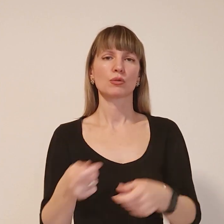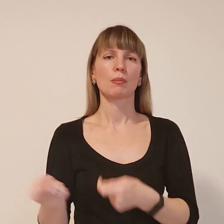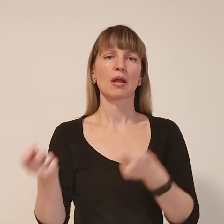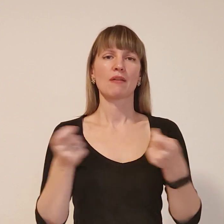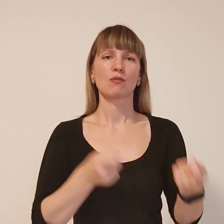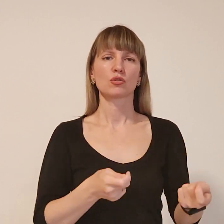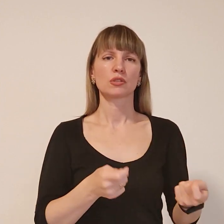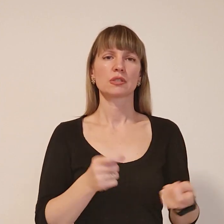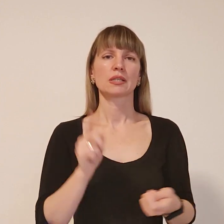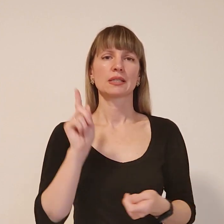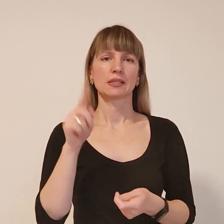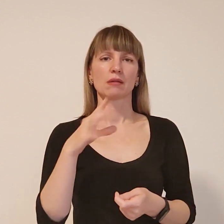там не проїдуть.